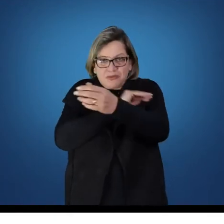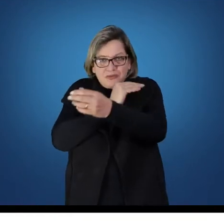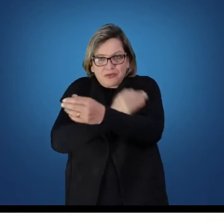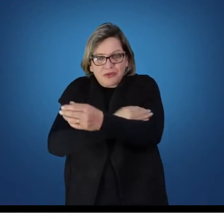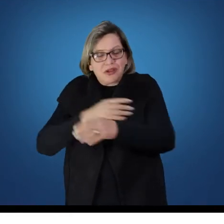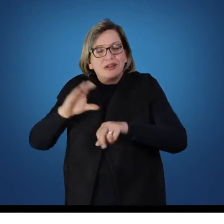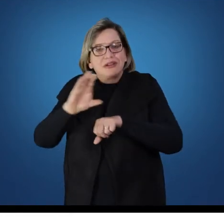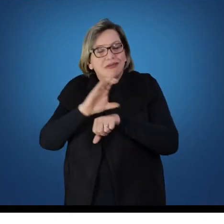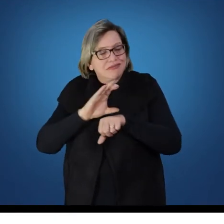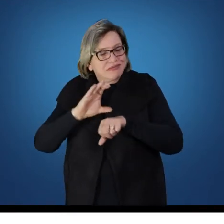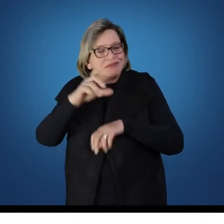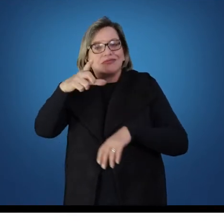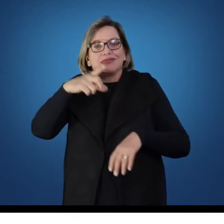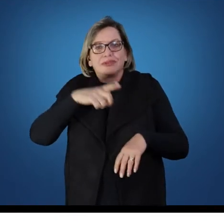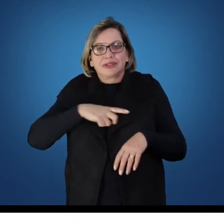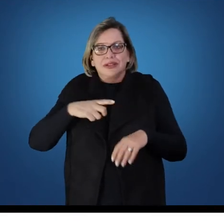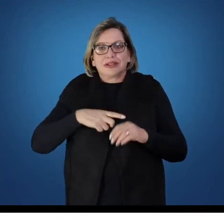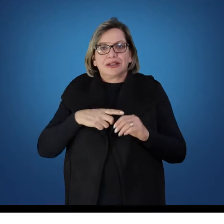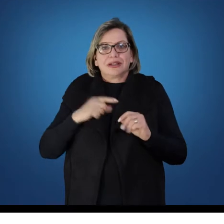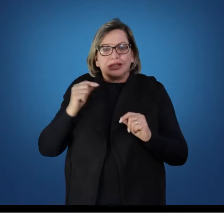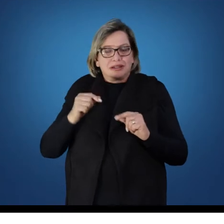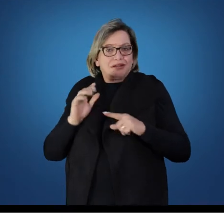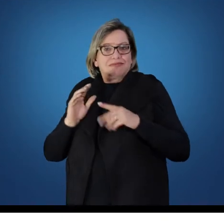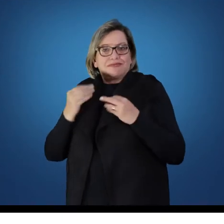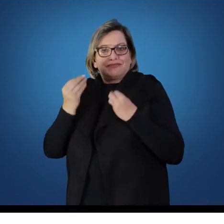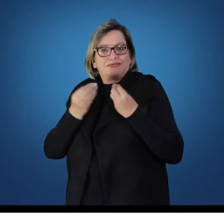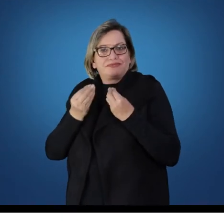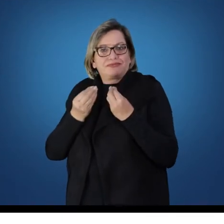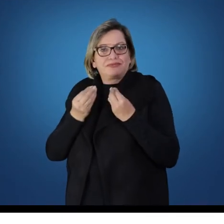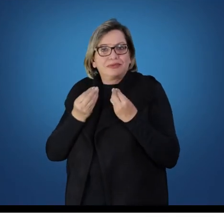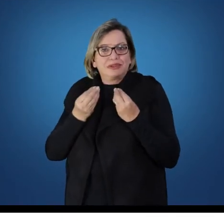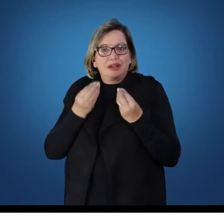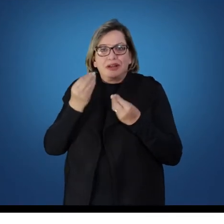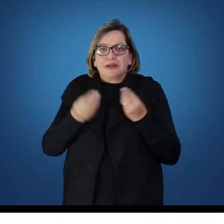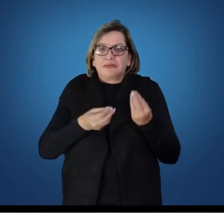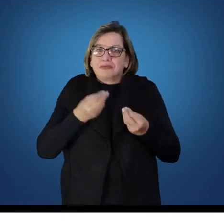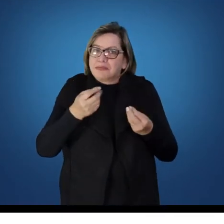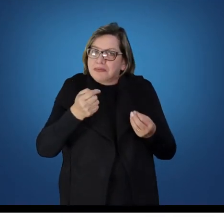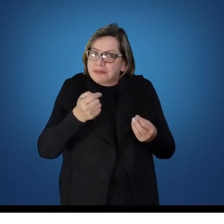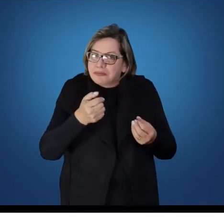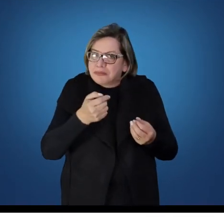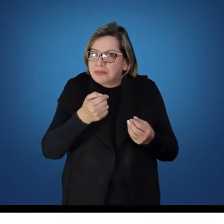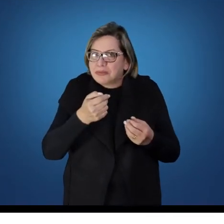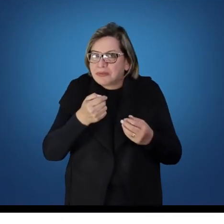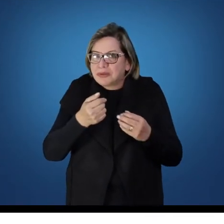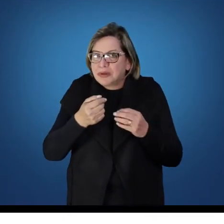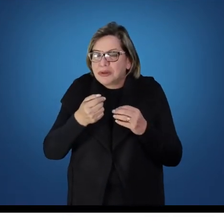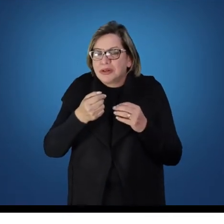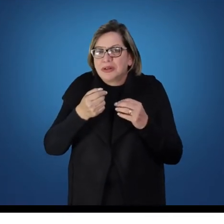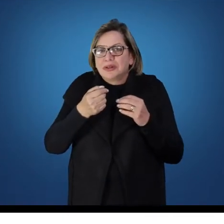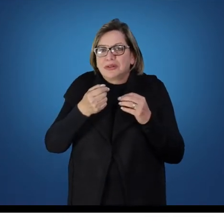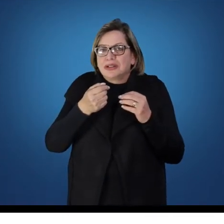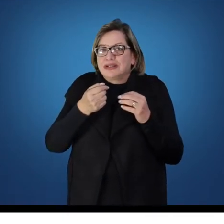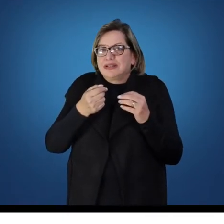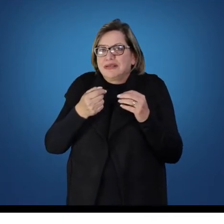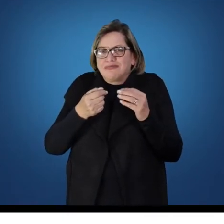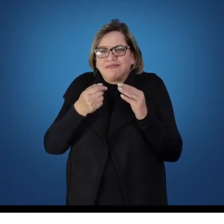de 1937 e é atendido. Apesar de poucas rendificações, mas é garantido.